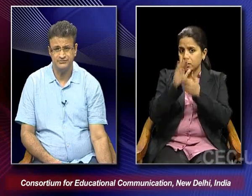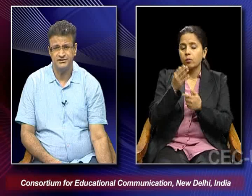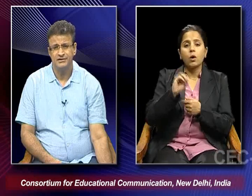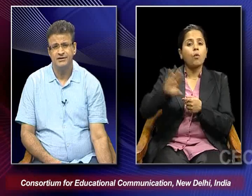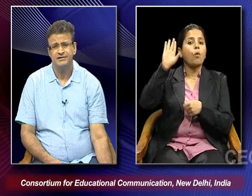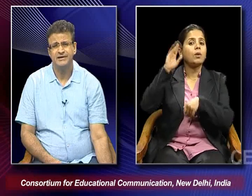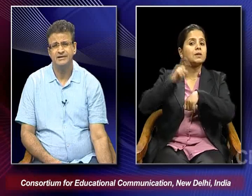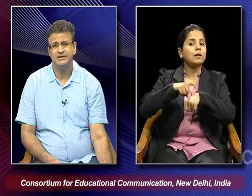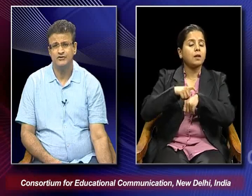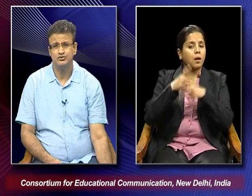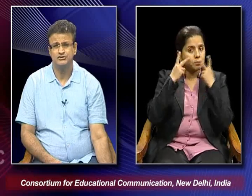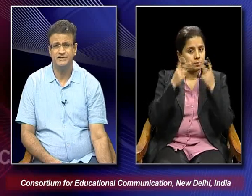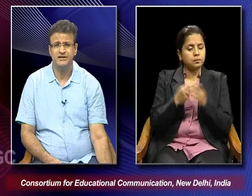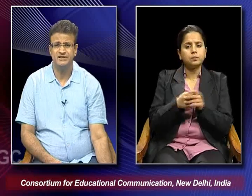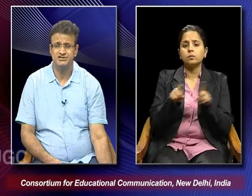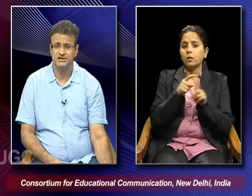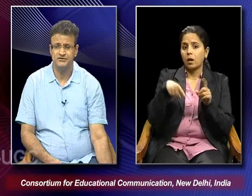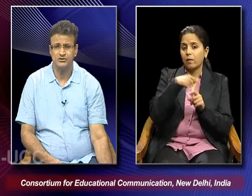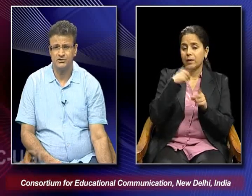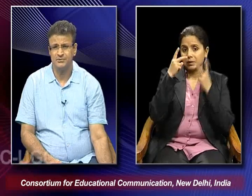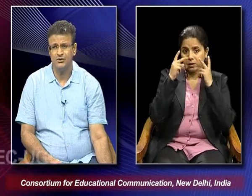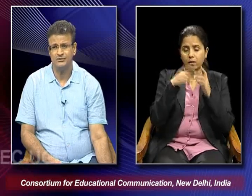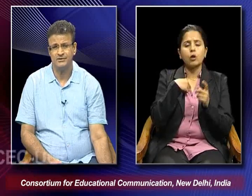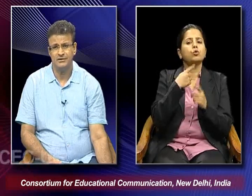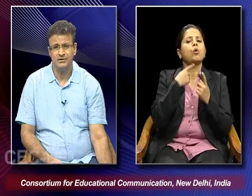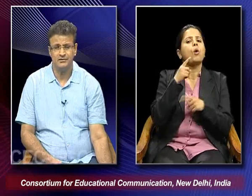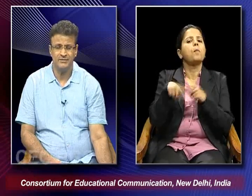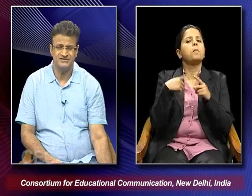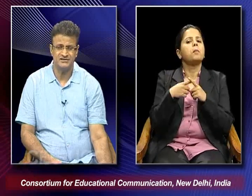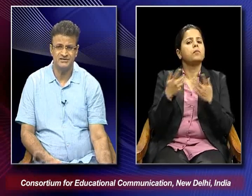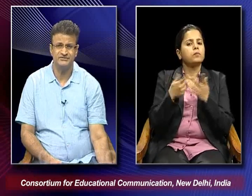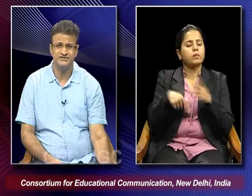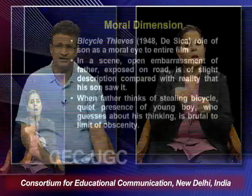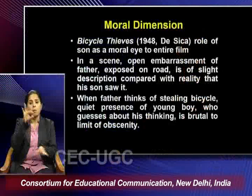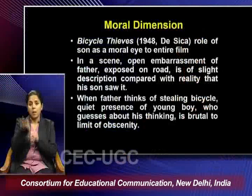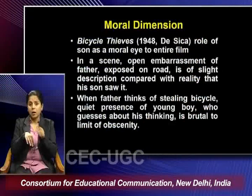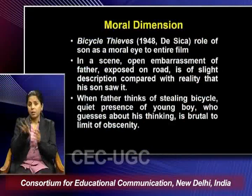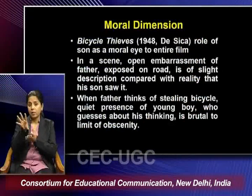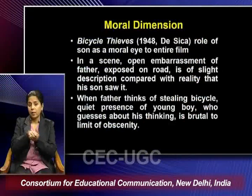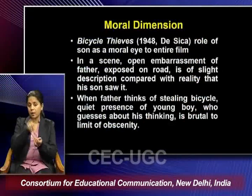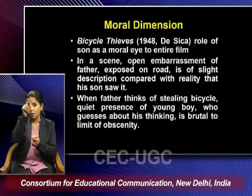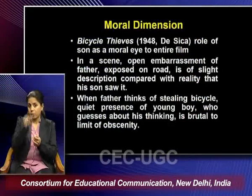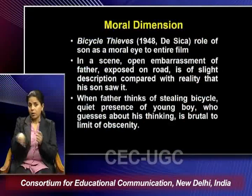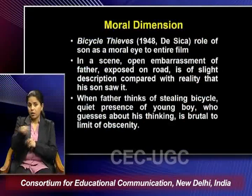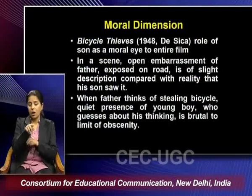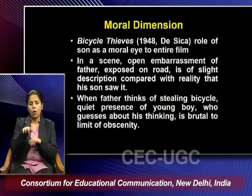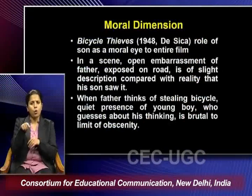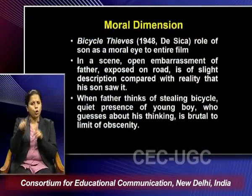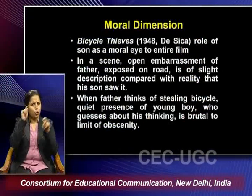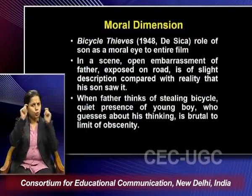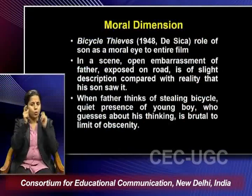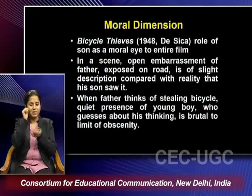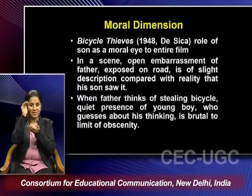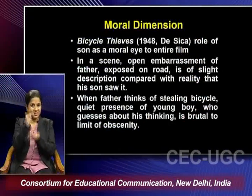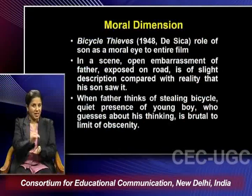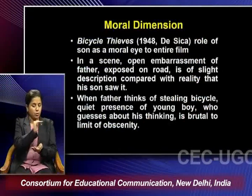times. Then we also see as we talked about bicycle thieves that have the role of the son in